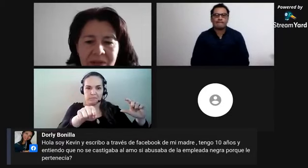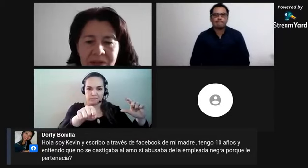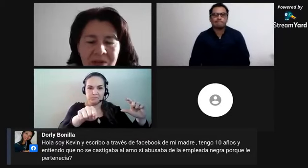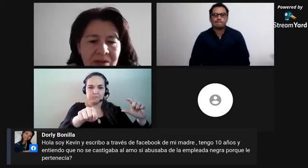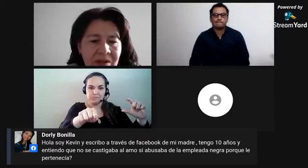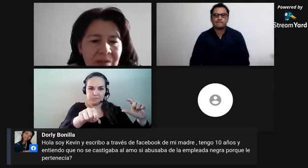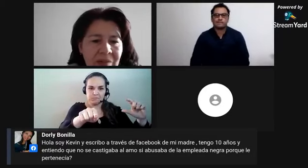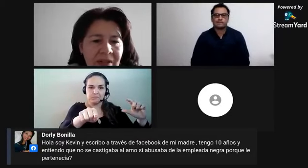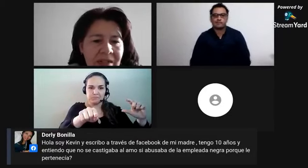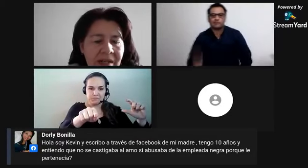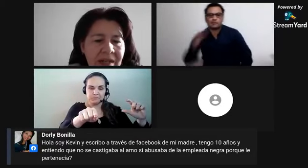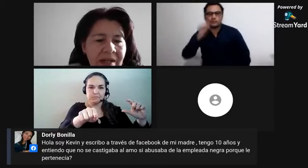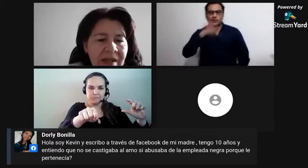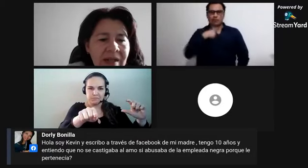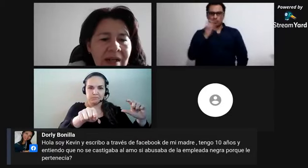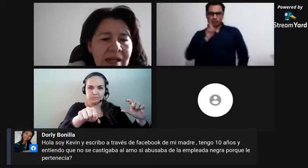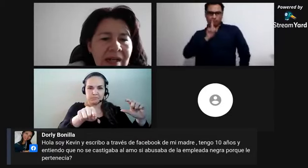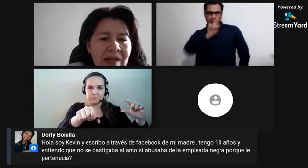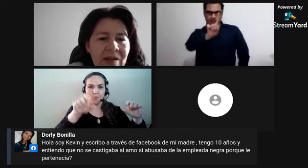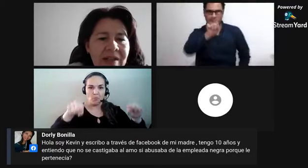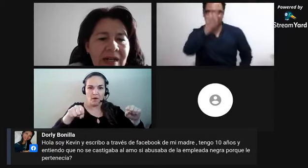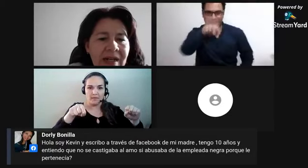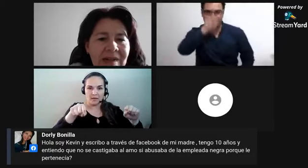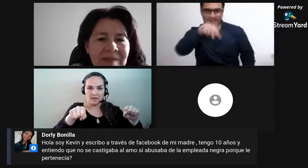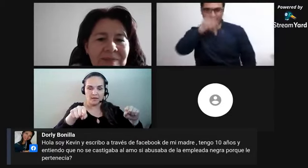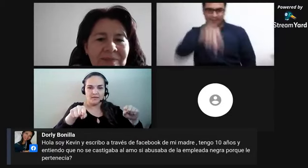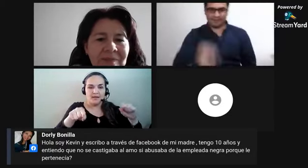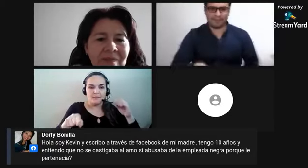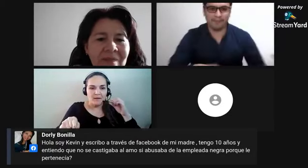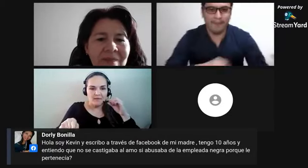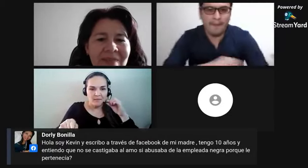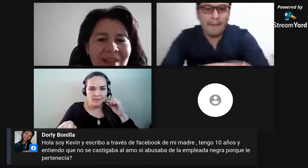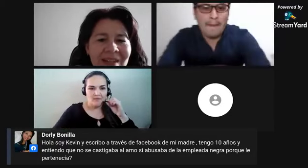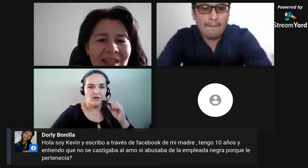Creo que esto sí se puede hacer. Y la leo desde acá.